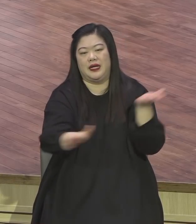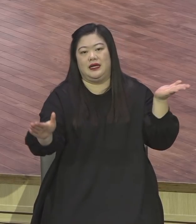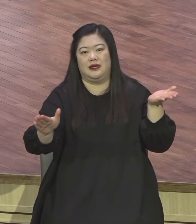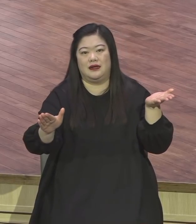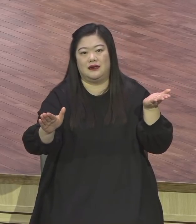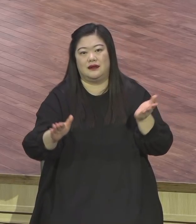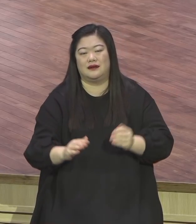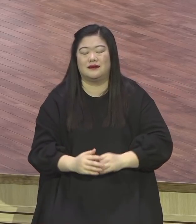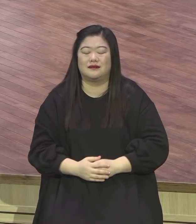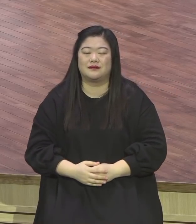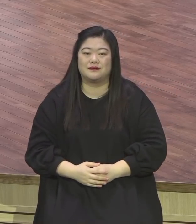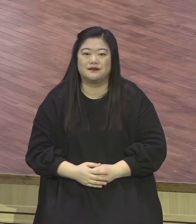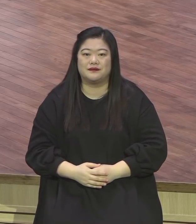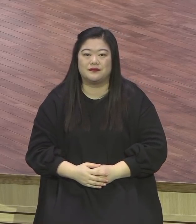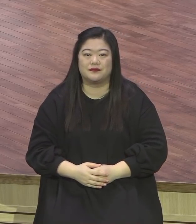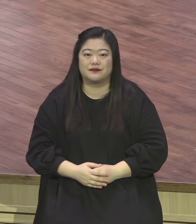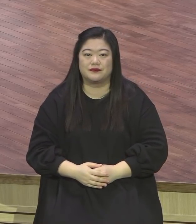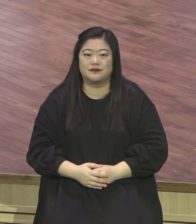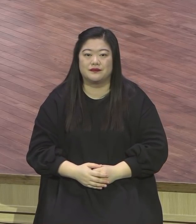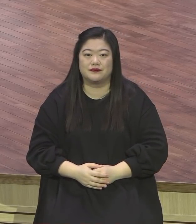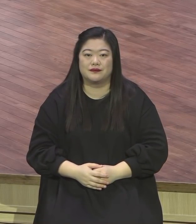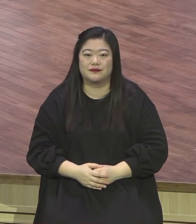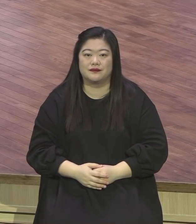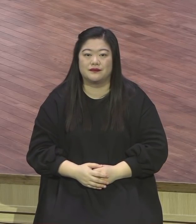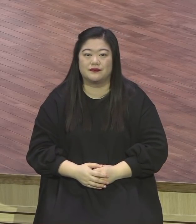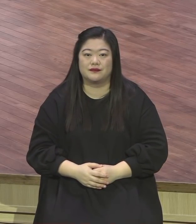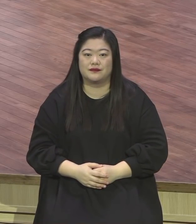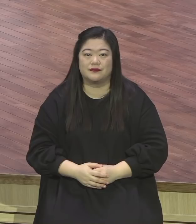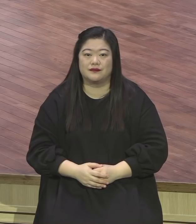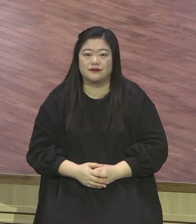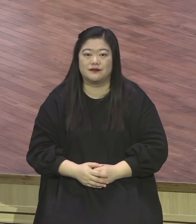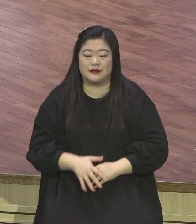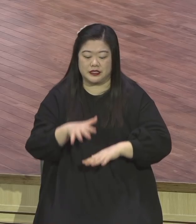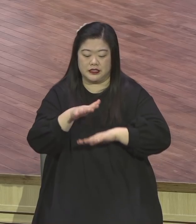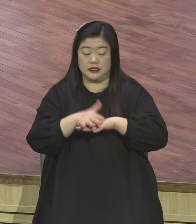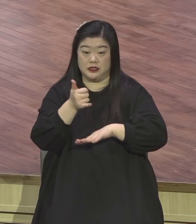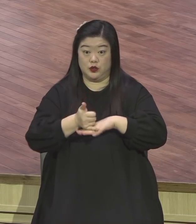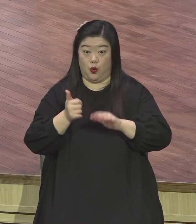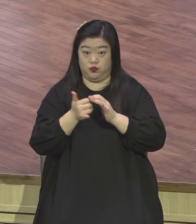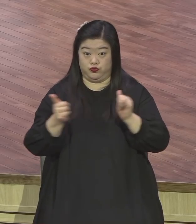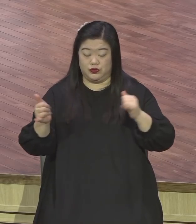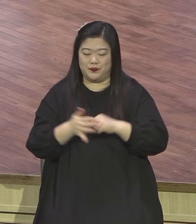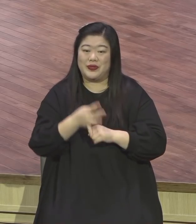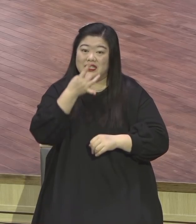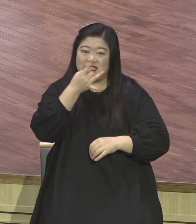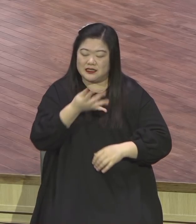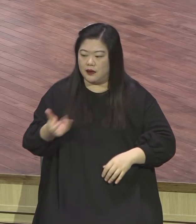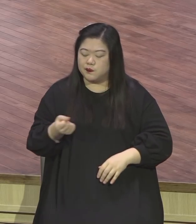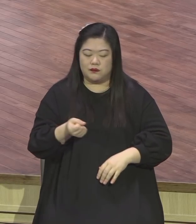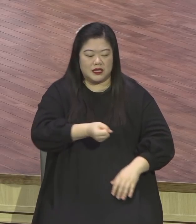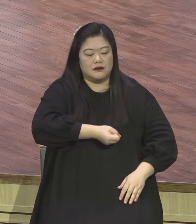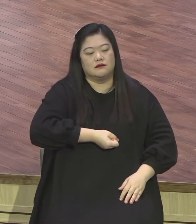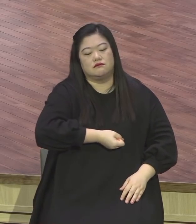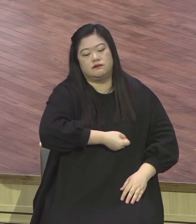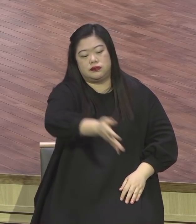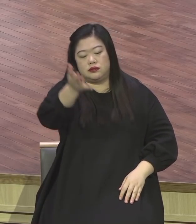시를 뿌리는 자가 시를 뿌렸는데 들여는 길가에 떨어졌다라고 말씀하셨어요.